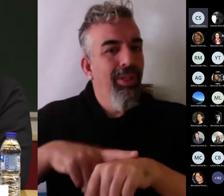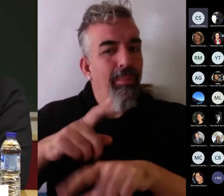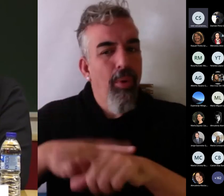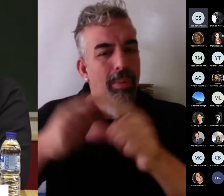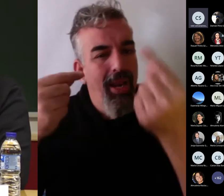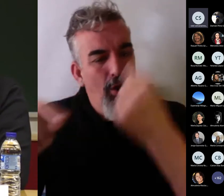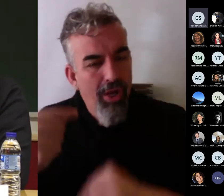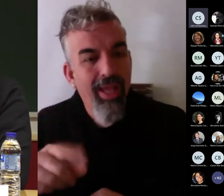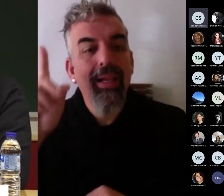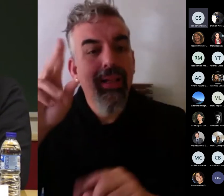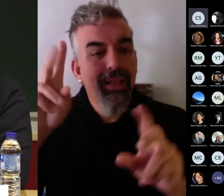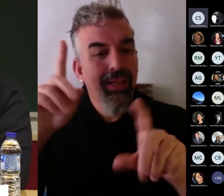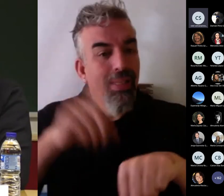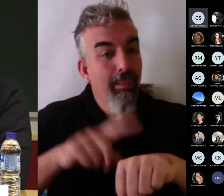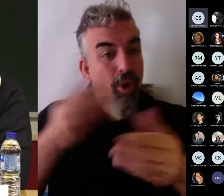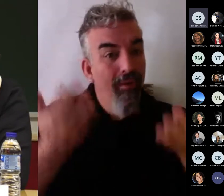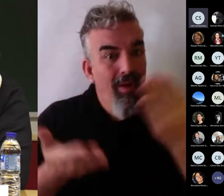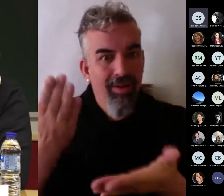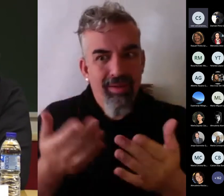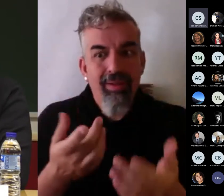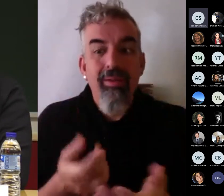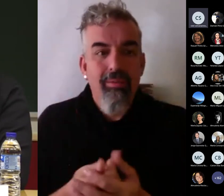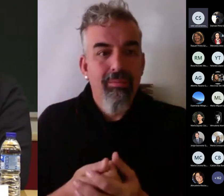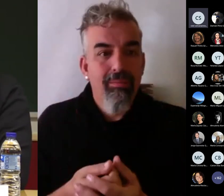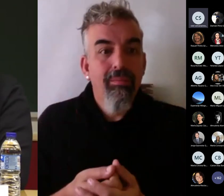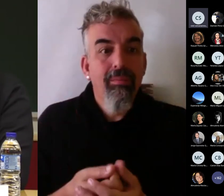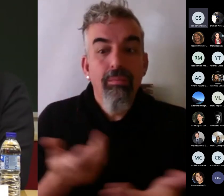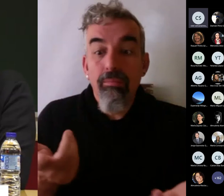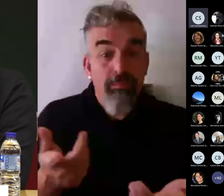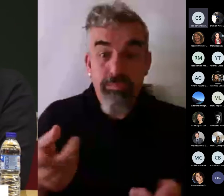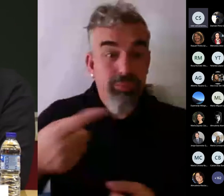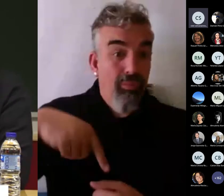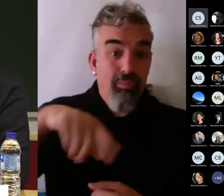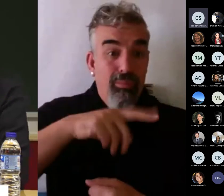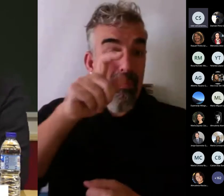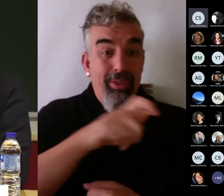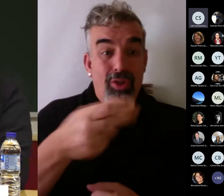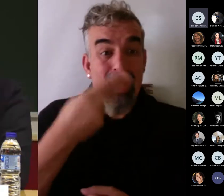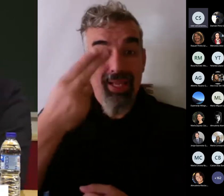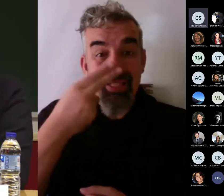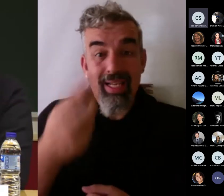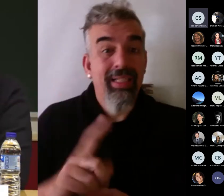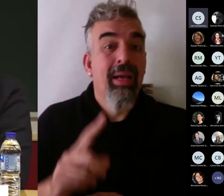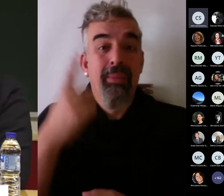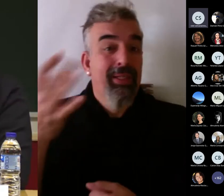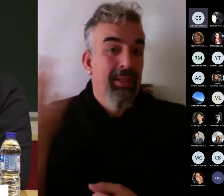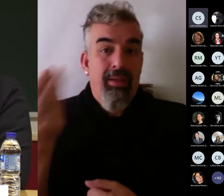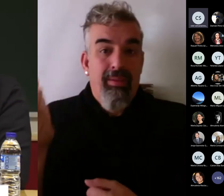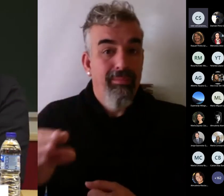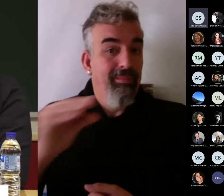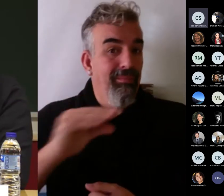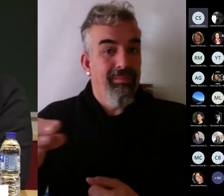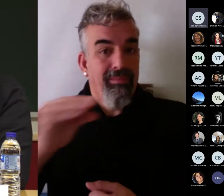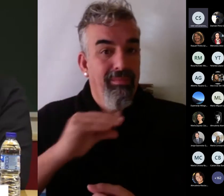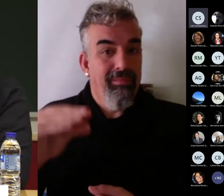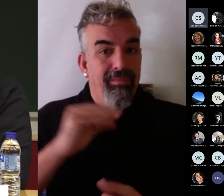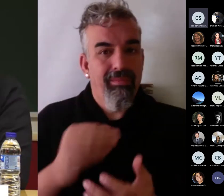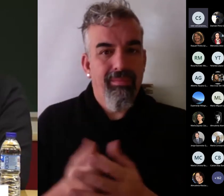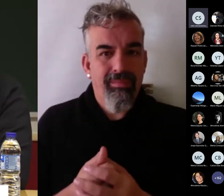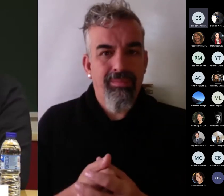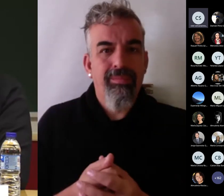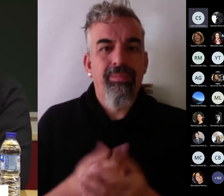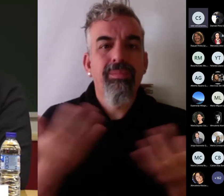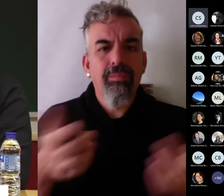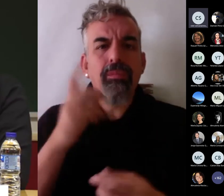Afortunado, desgraciadamente, pero es un hecho. Nos movemos por incentivos. los doctores, para los que no lo sepan, pues, si les das un incentivo para hacer